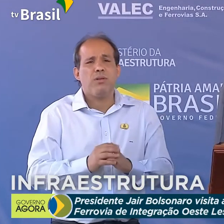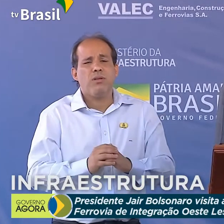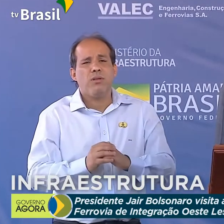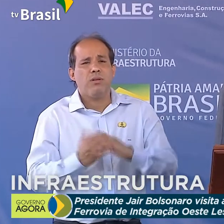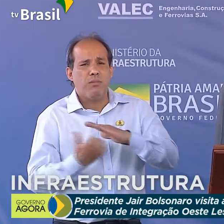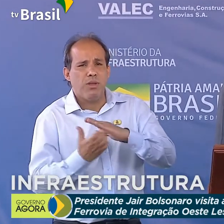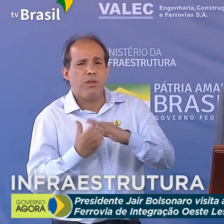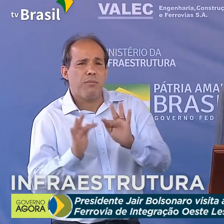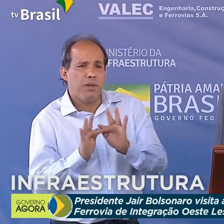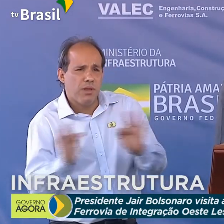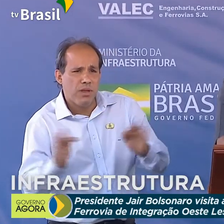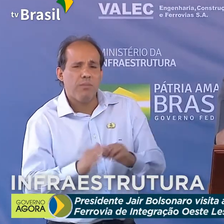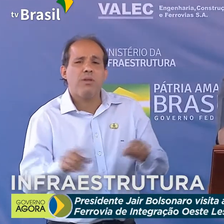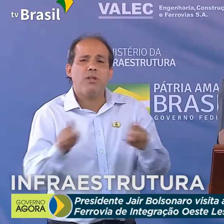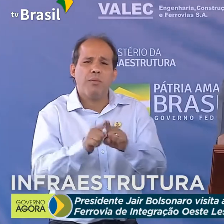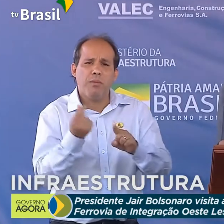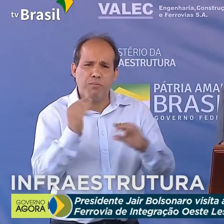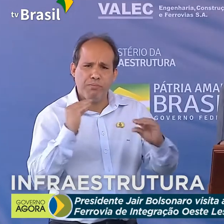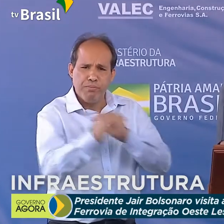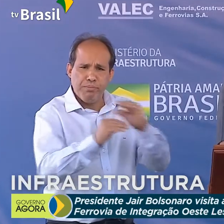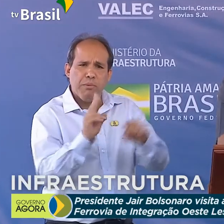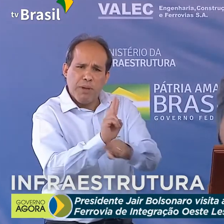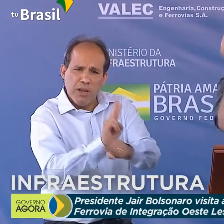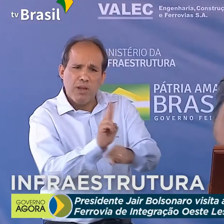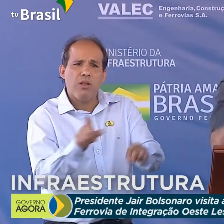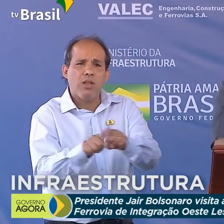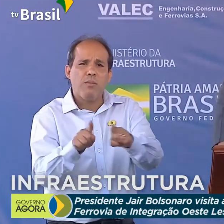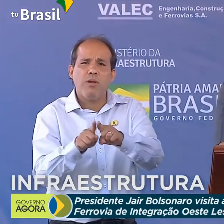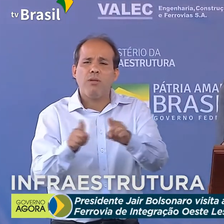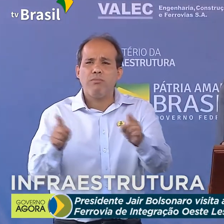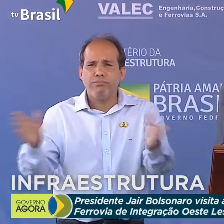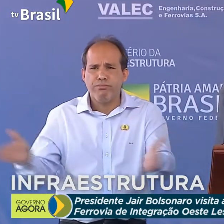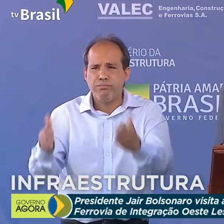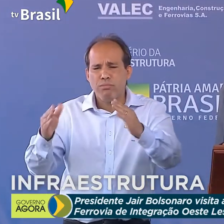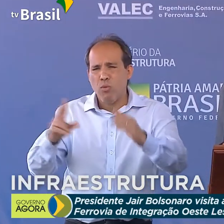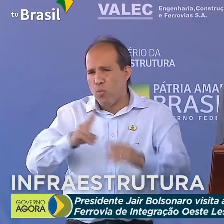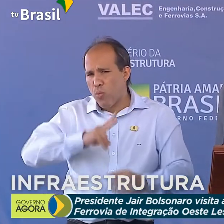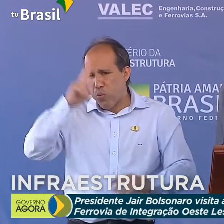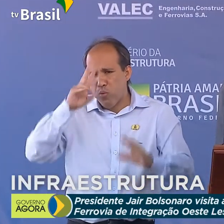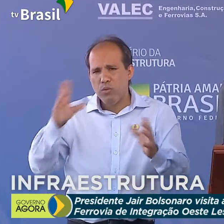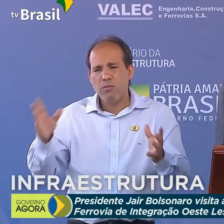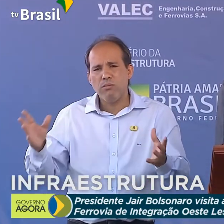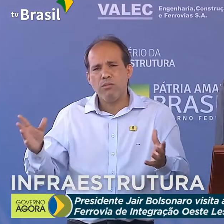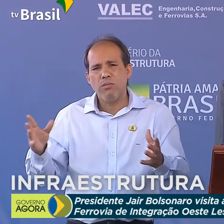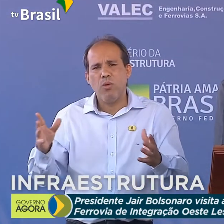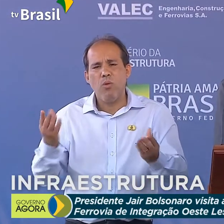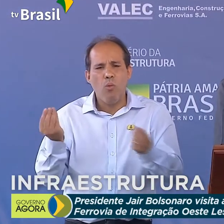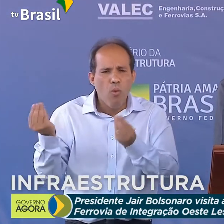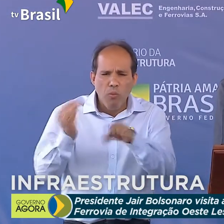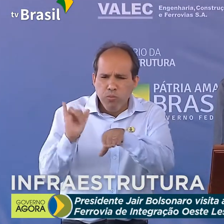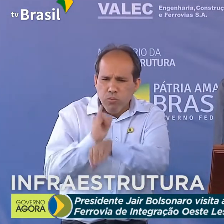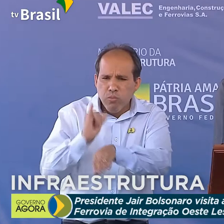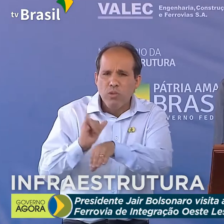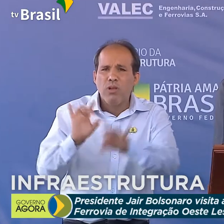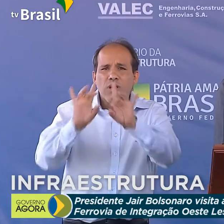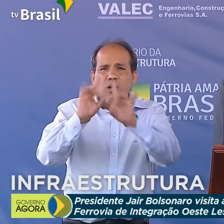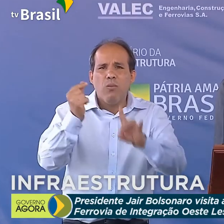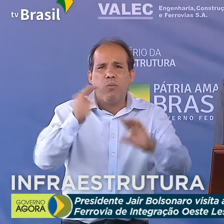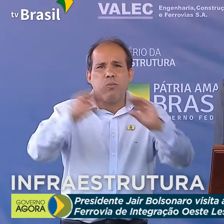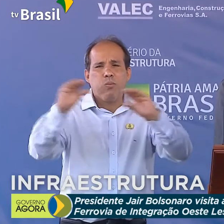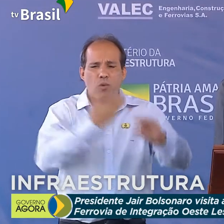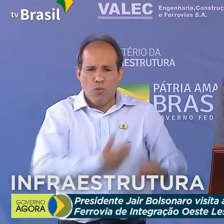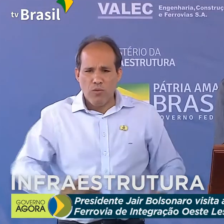investindo também massivamente na questão de meios e recursos para que governadores e